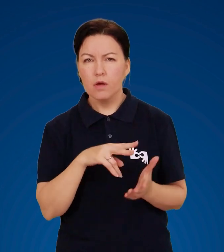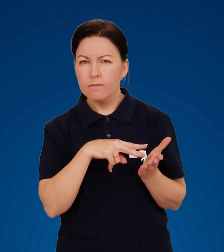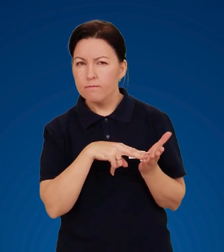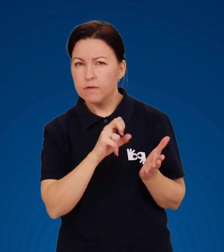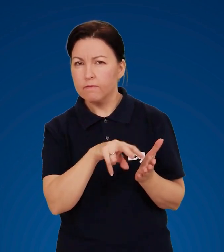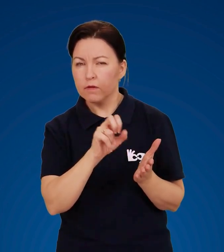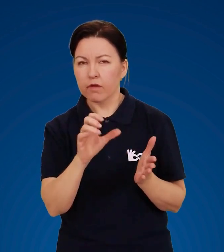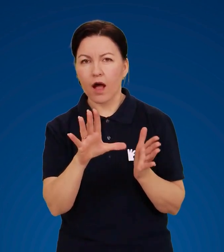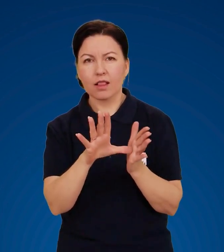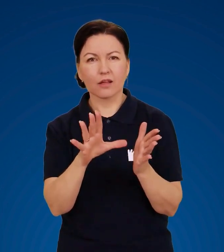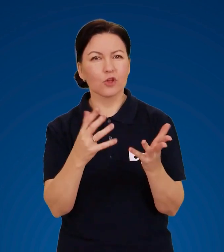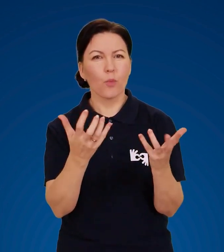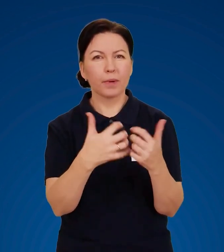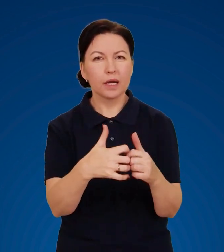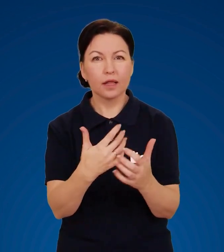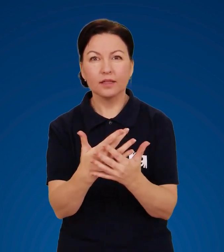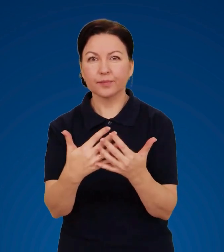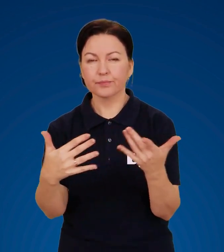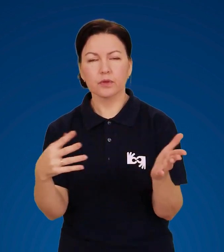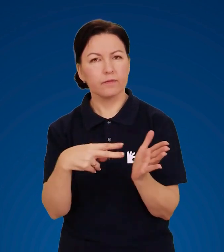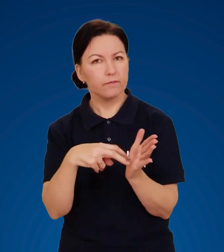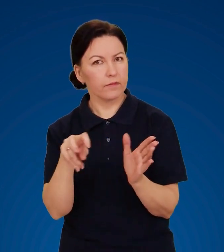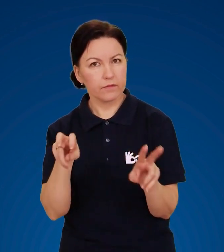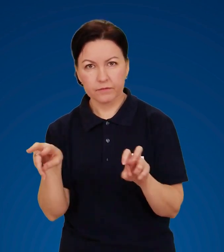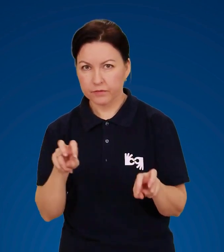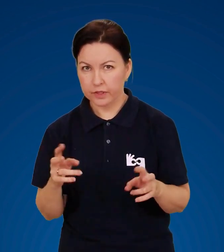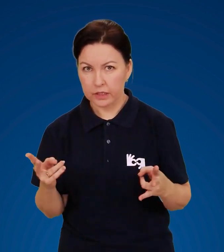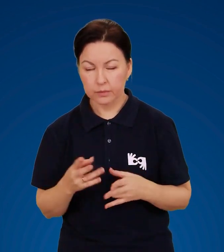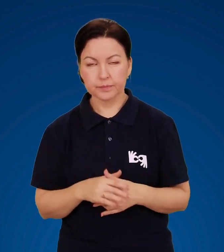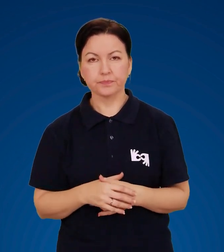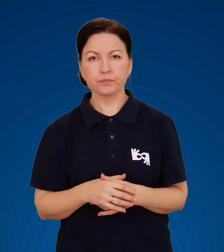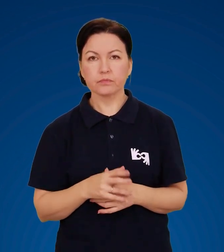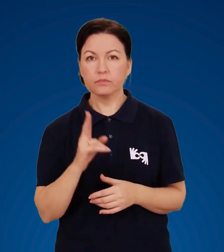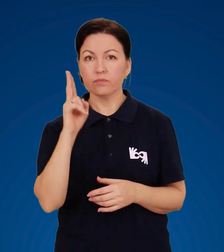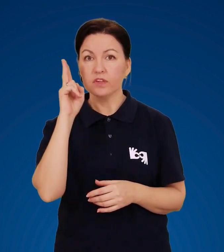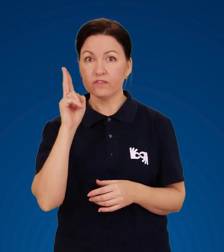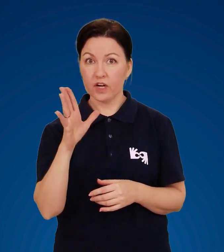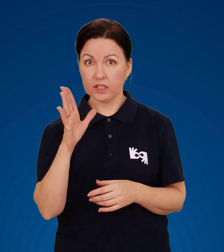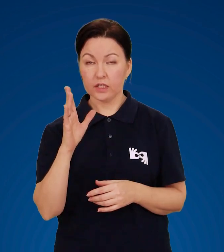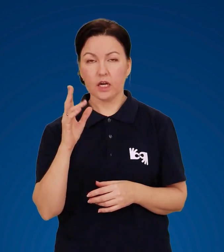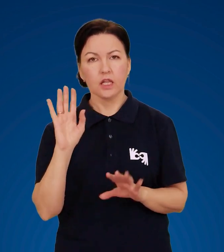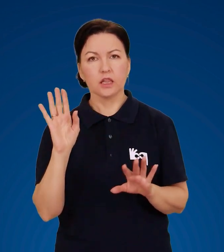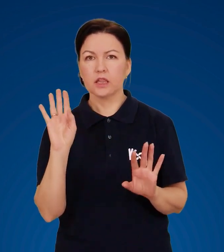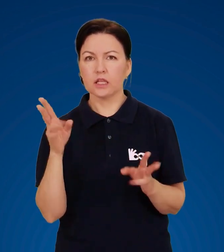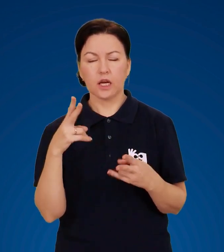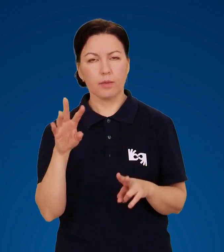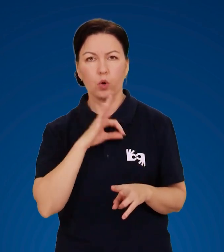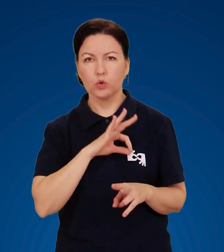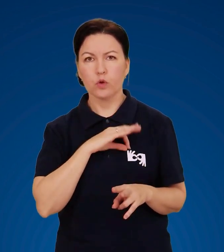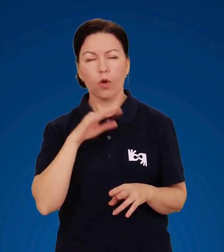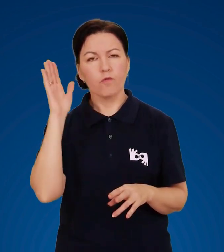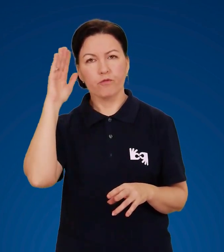Вимкніть електроприлади з розетки. У квартирах не користуйтеся водогоном.